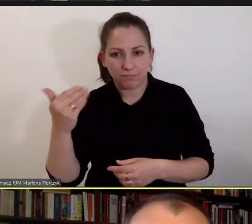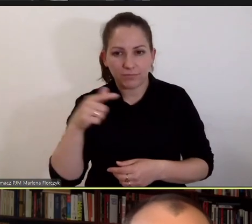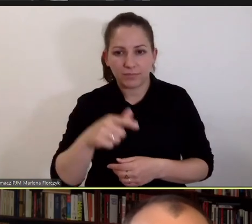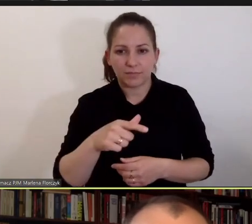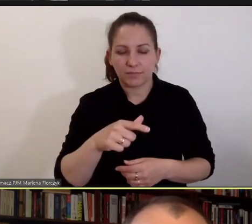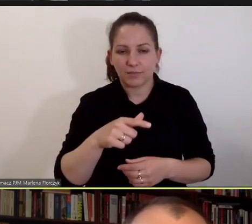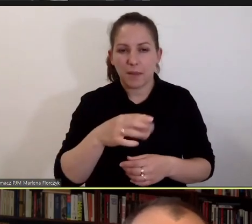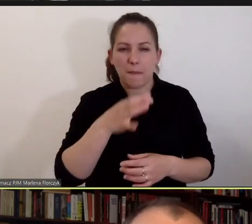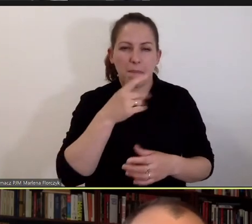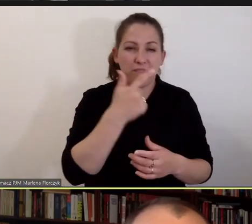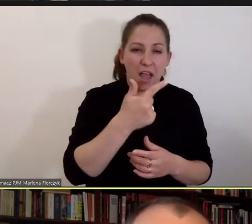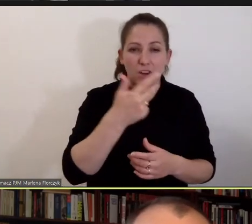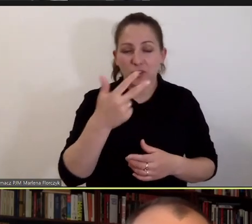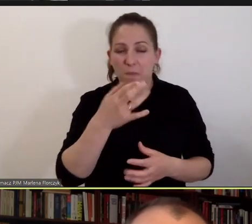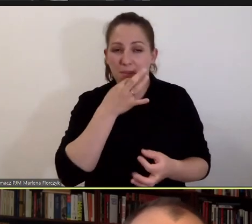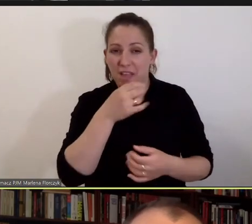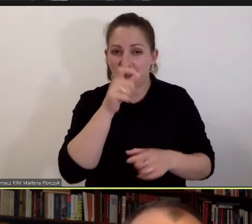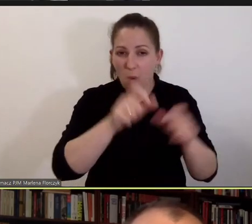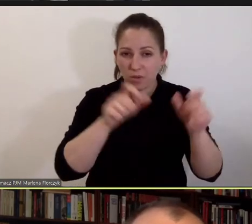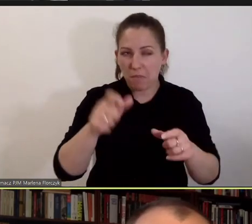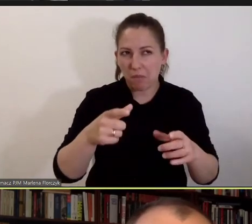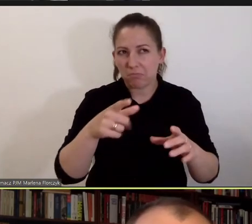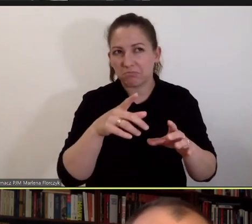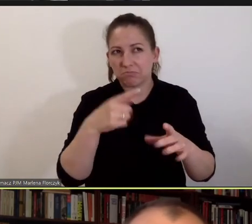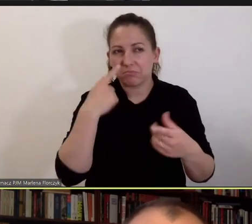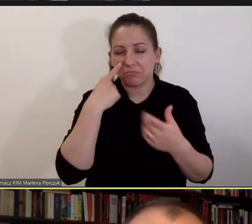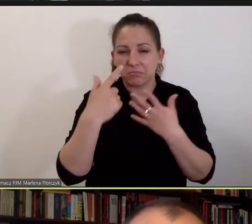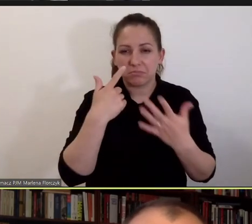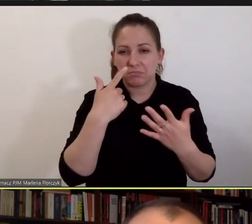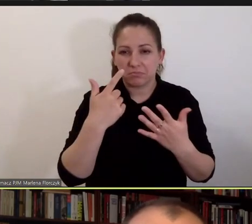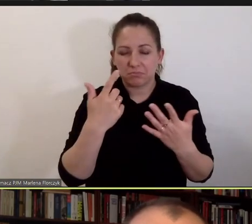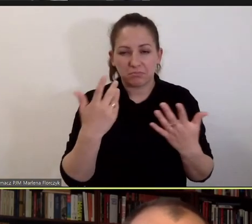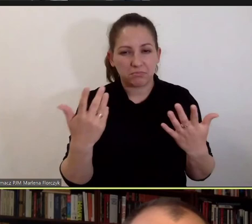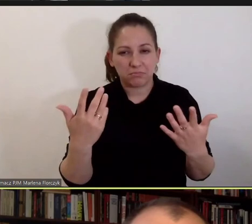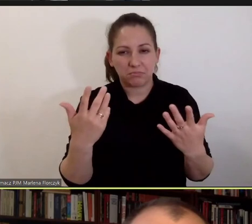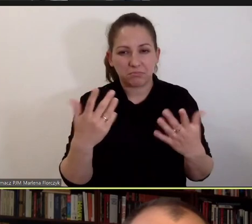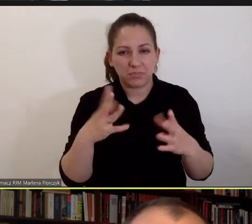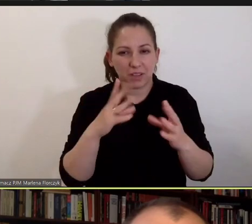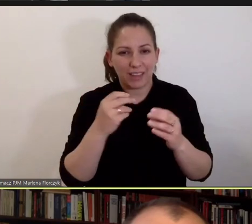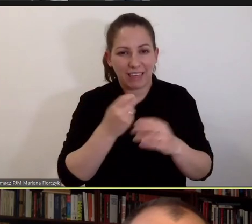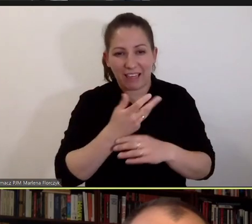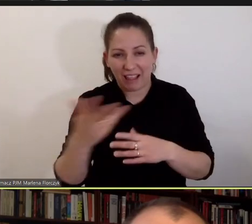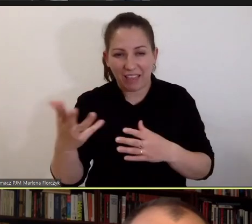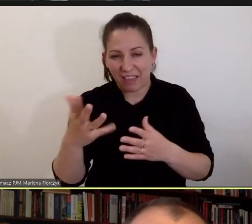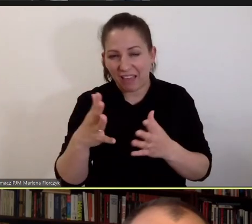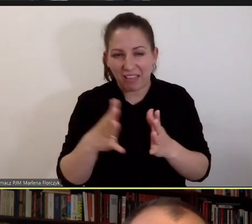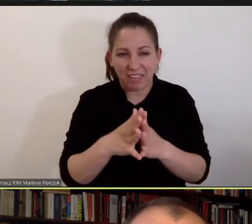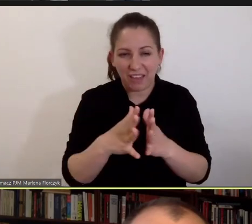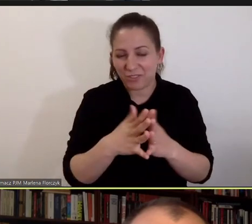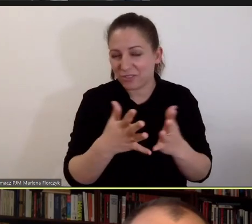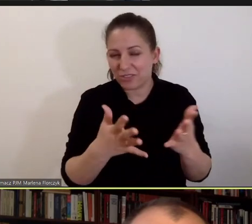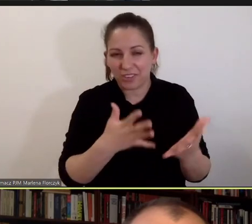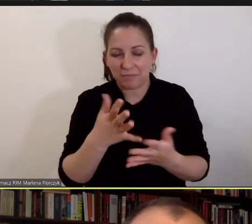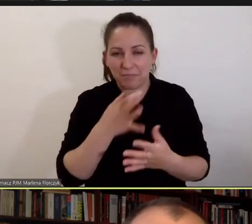pytania na osobę. To daje od, no co najmniej kilkanaście pytań.